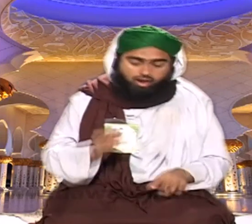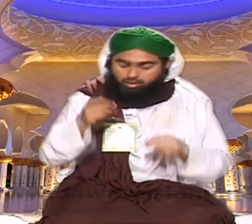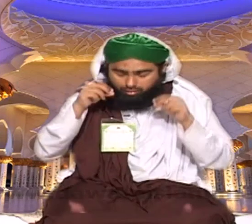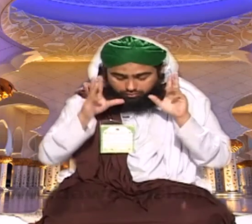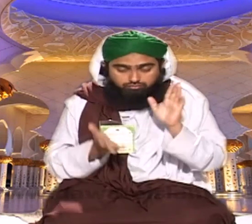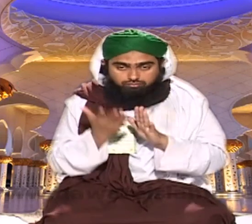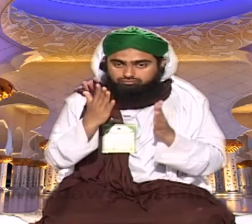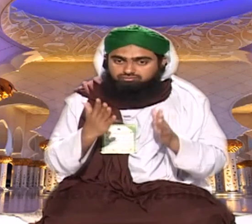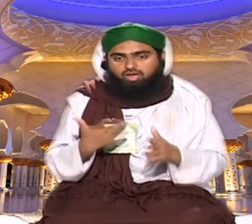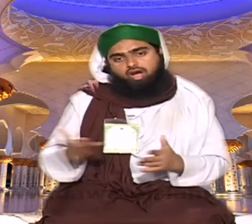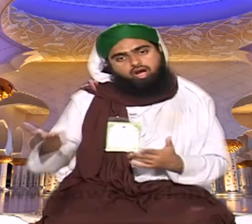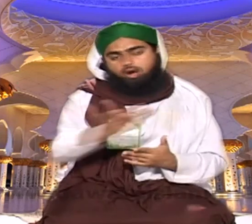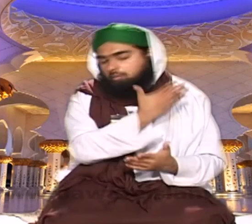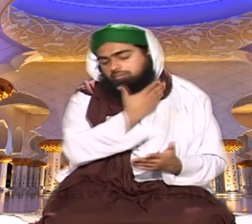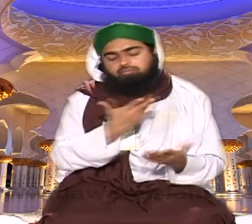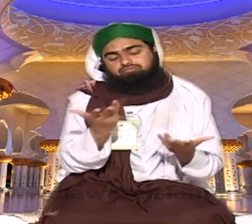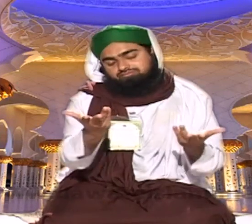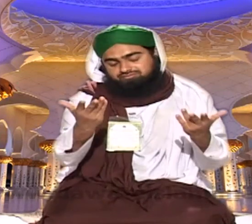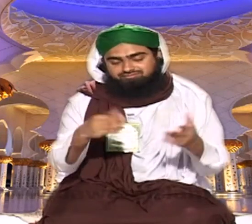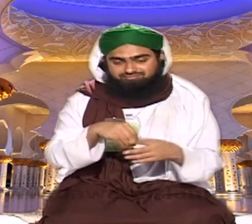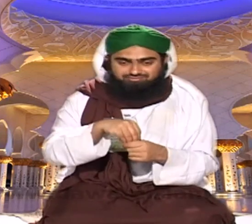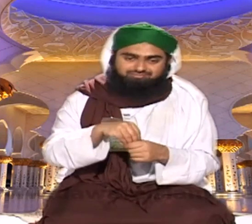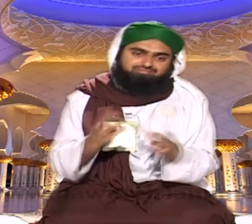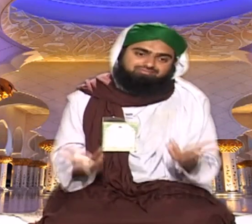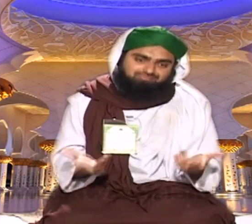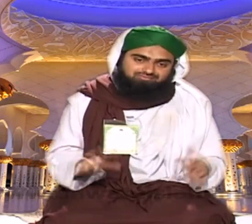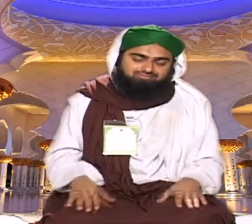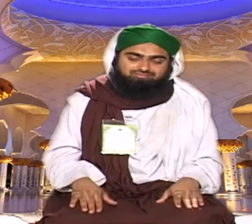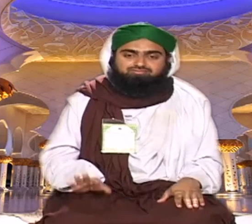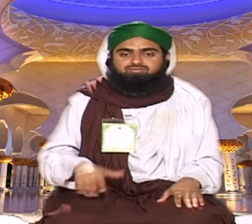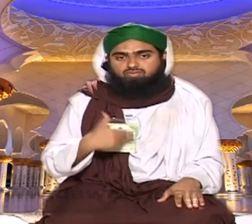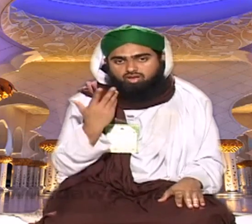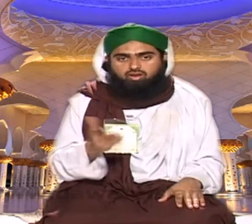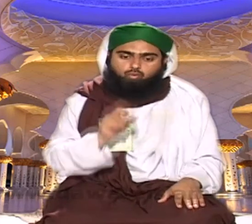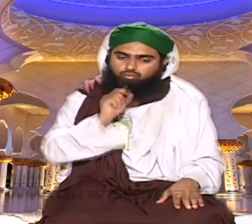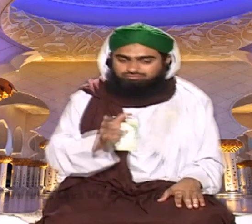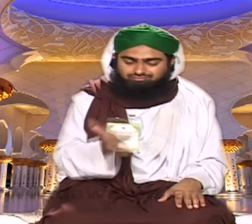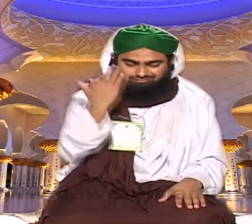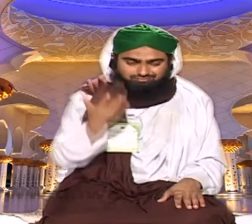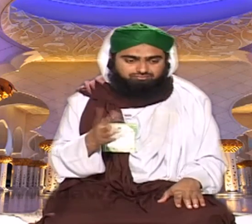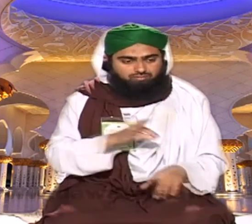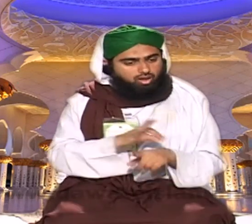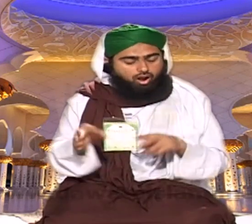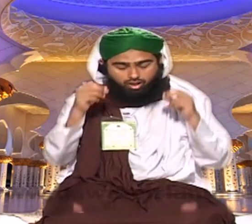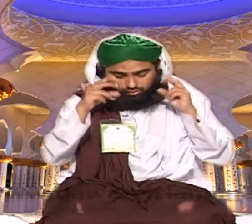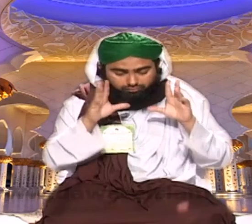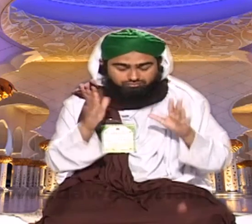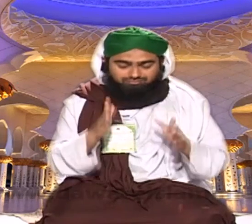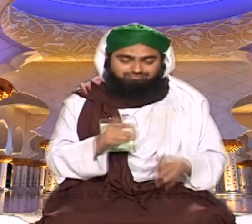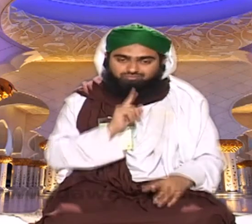اب معذور ہیں اس کے لئے آپ کو یہ حکم نہیں دیا جائے گا کہ رات کو آپ سویں ہی نہ عشاء کے بعد فجر تک جانگتے ہی رہے اور پھر فجر